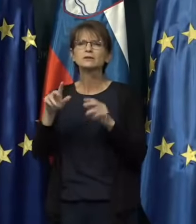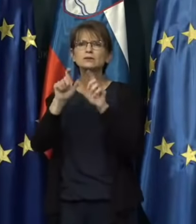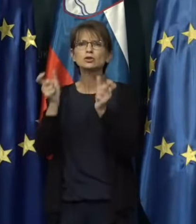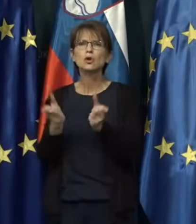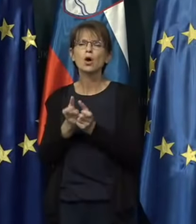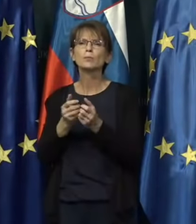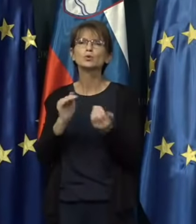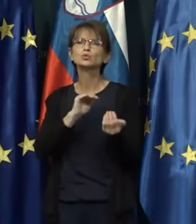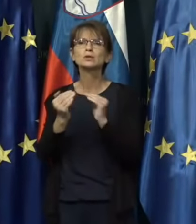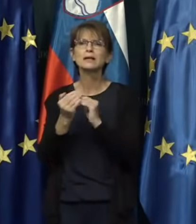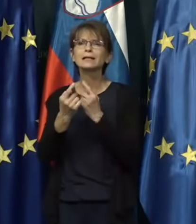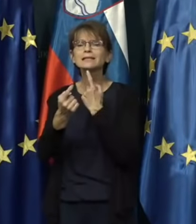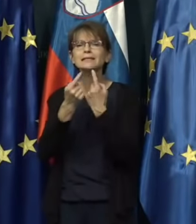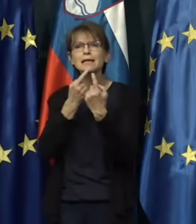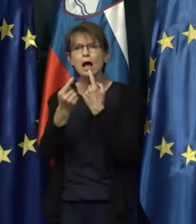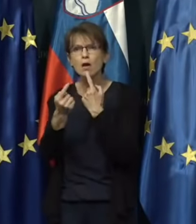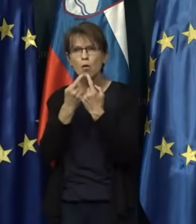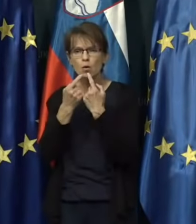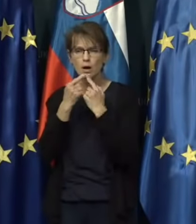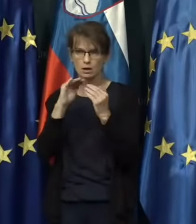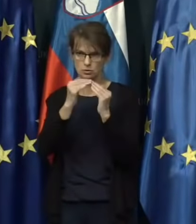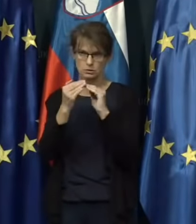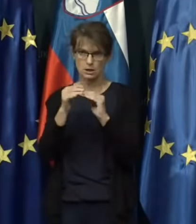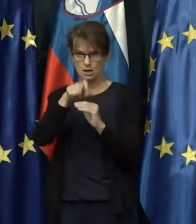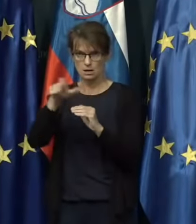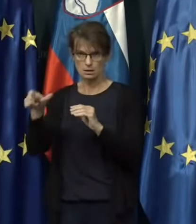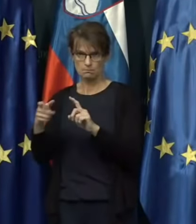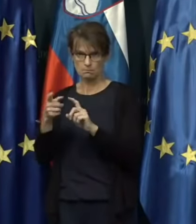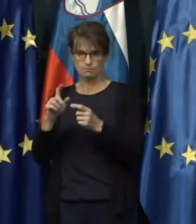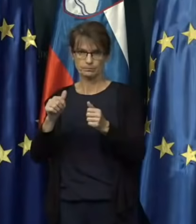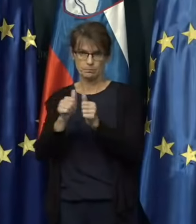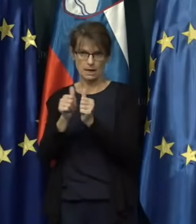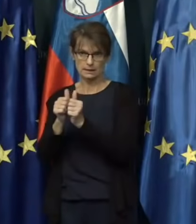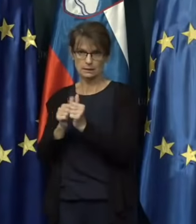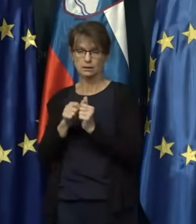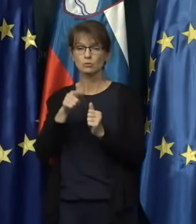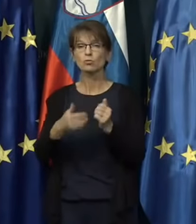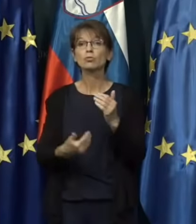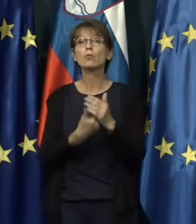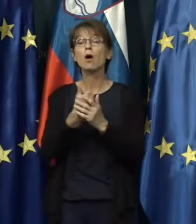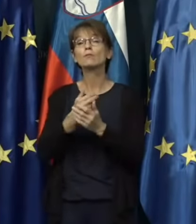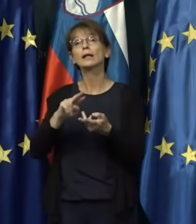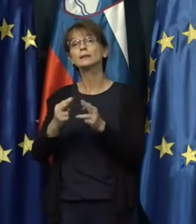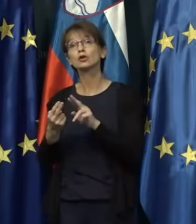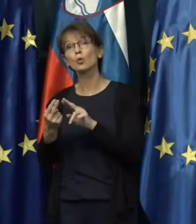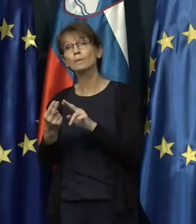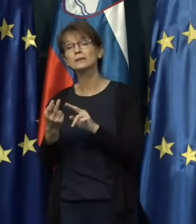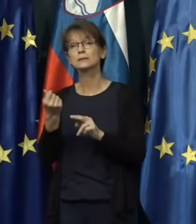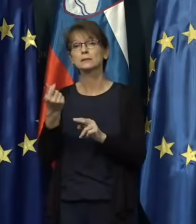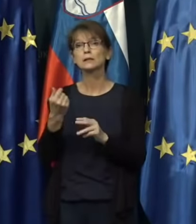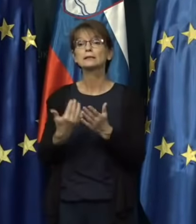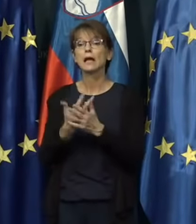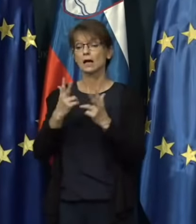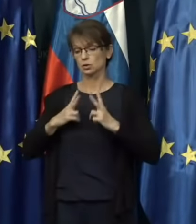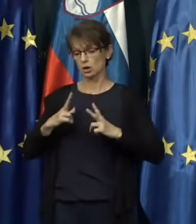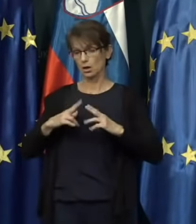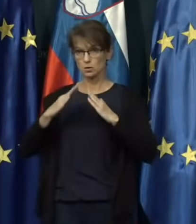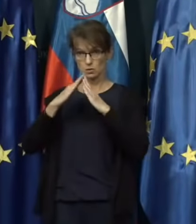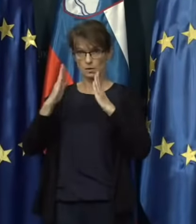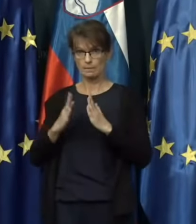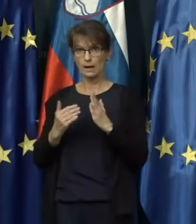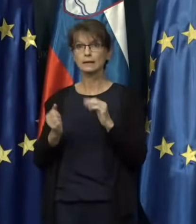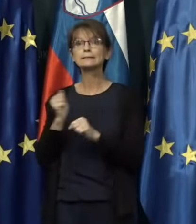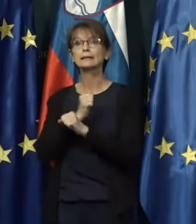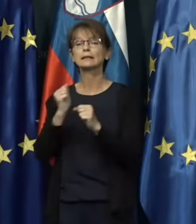socijalni partneri, je ureditev, nova ureditev, nadomestila za čakanje doma zaradi višje sile,